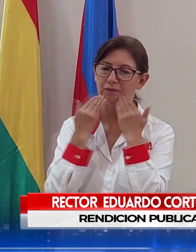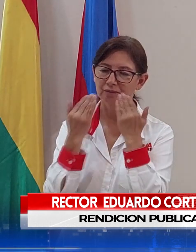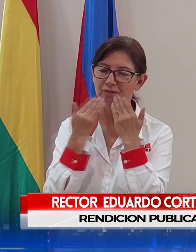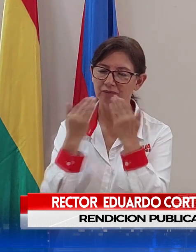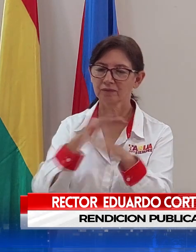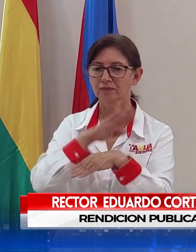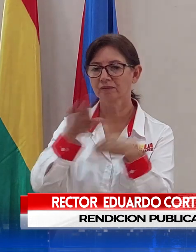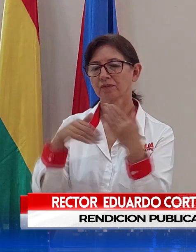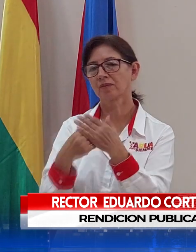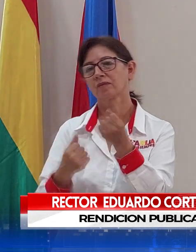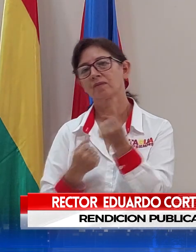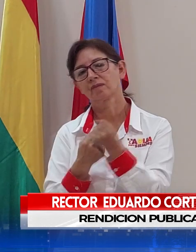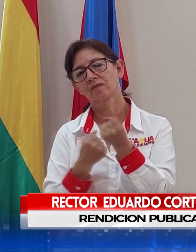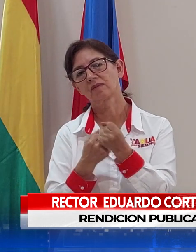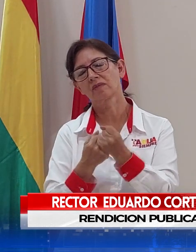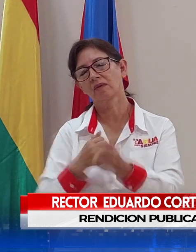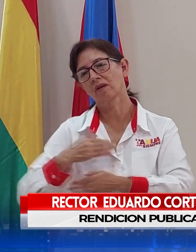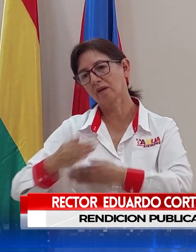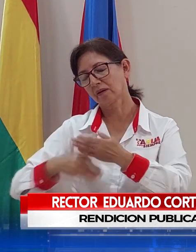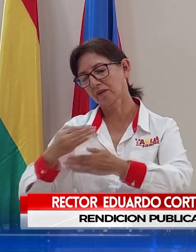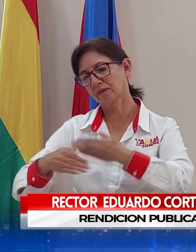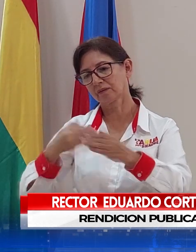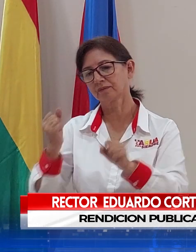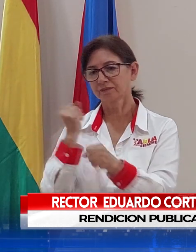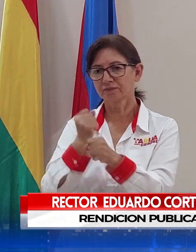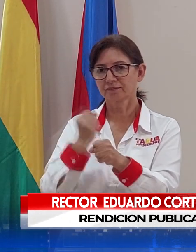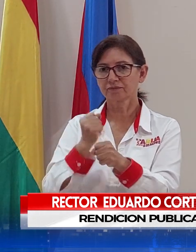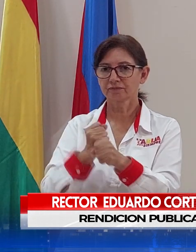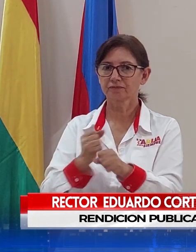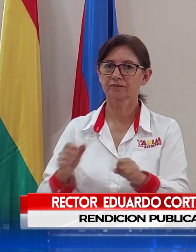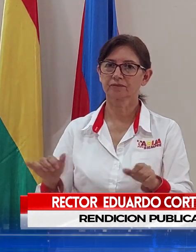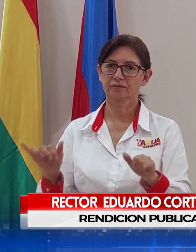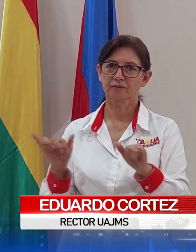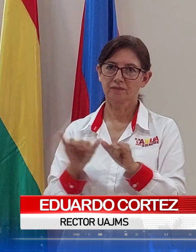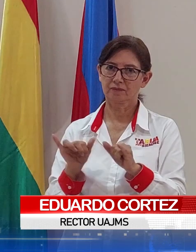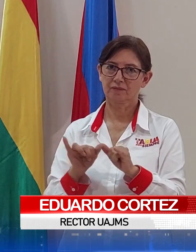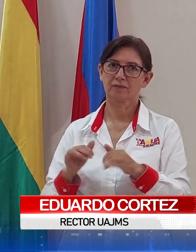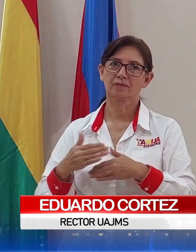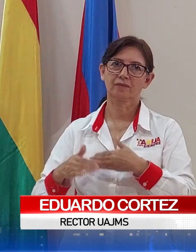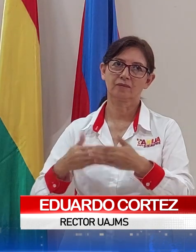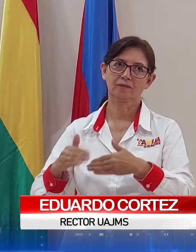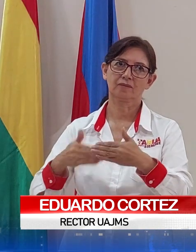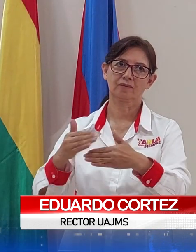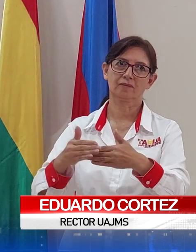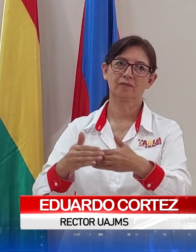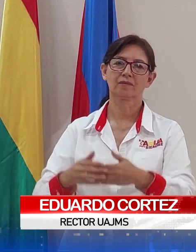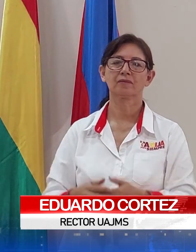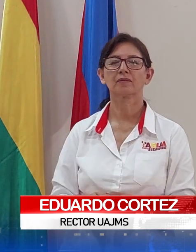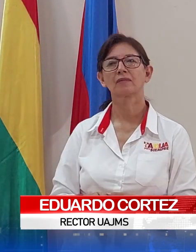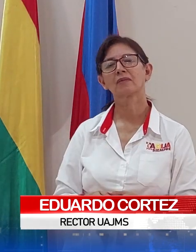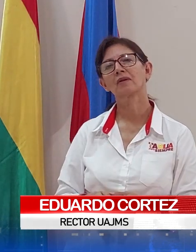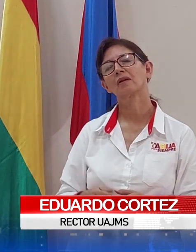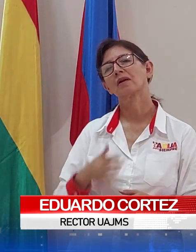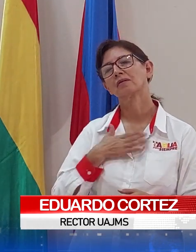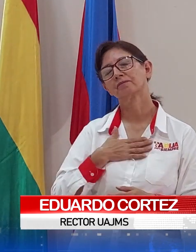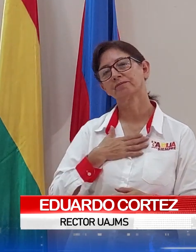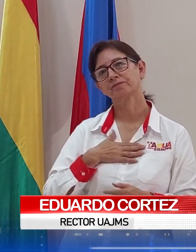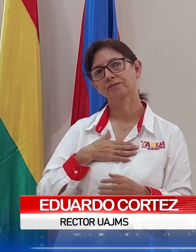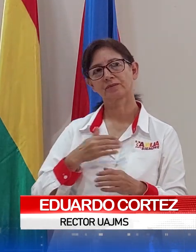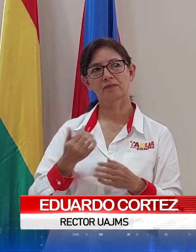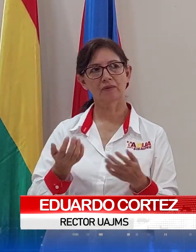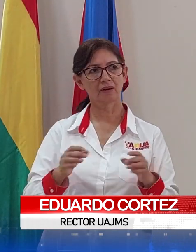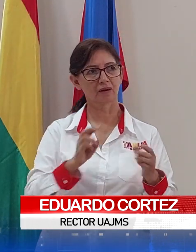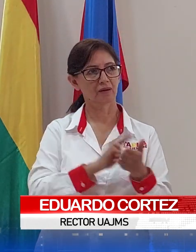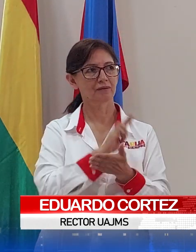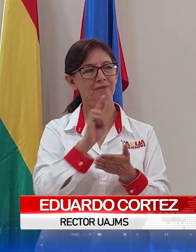nos dan. Sigamos trabajando de esa manera y Dios mediante hagamos que esta universidad sea